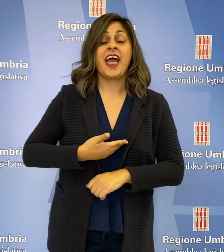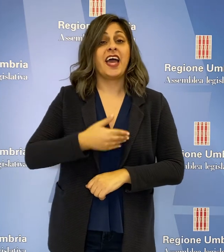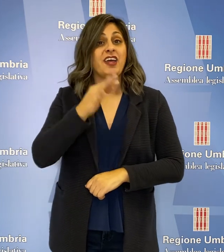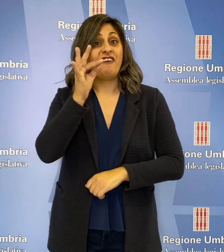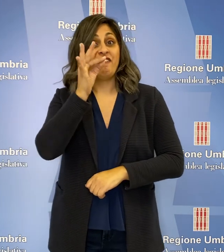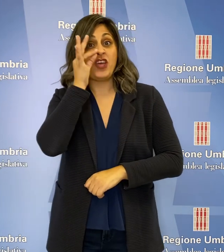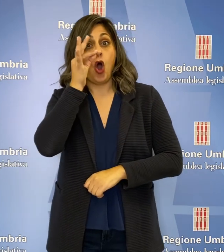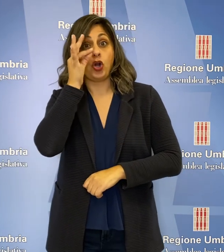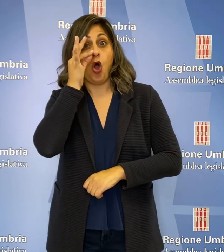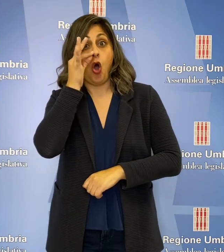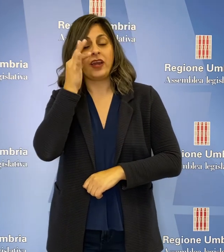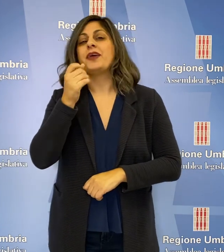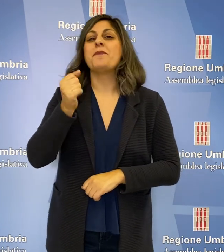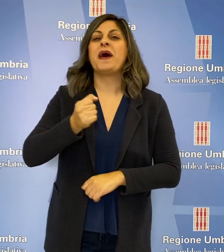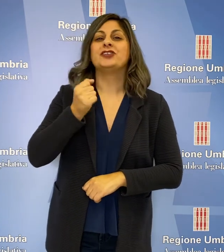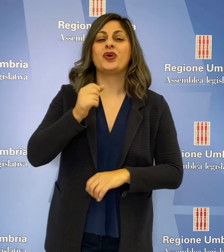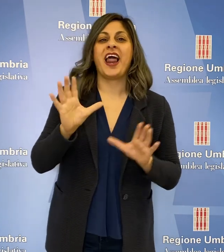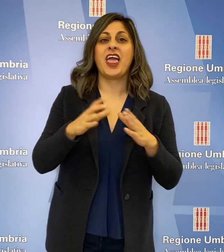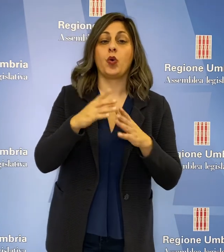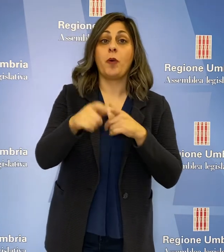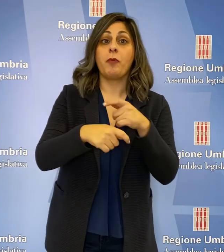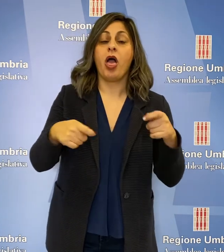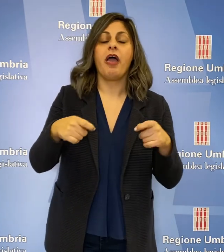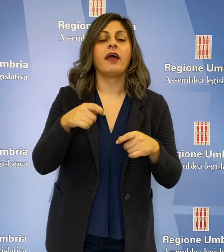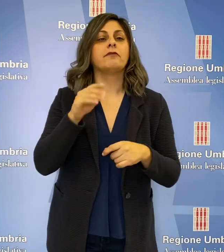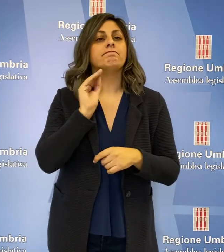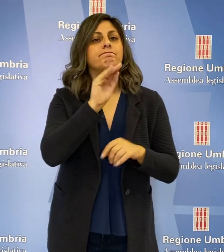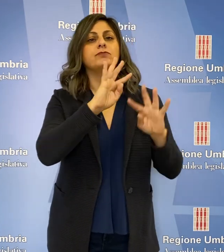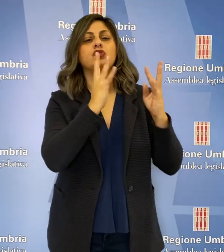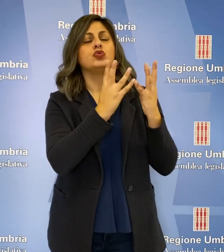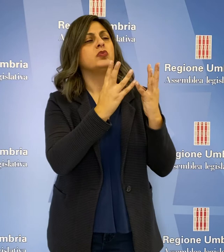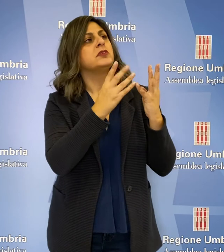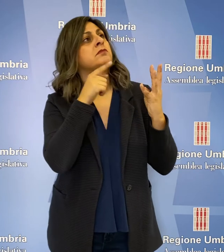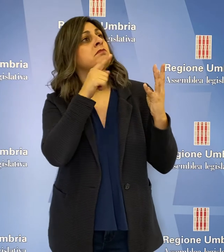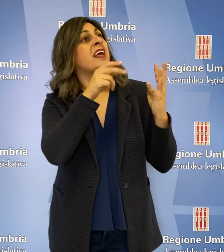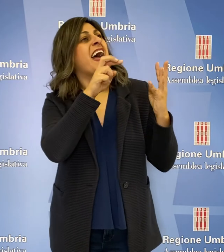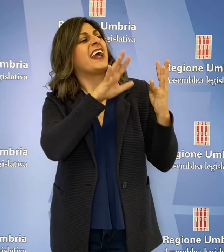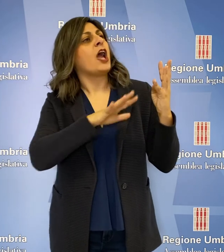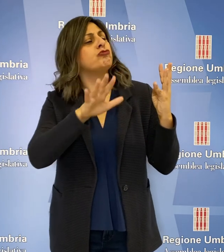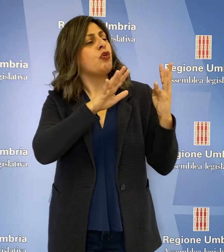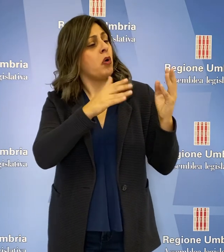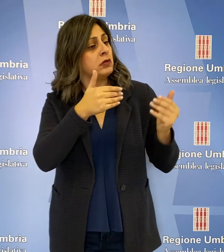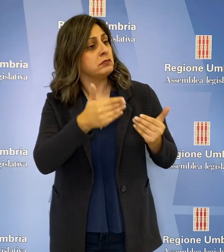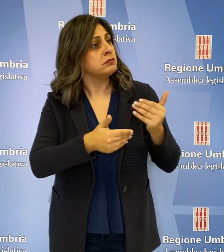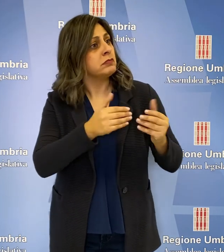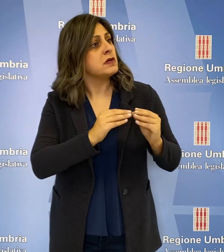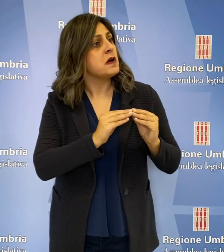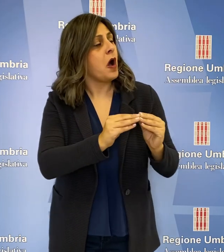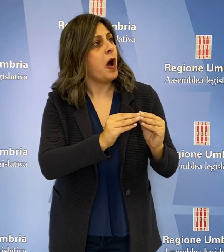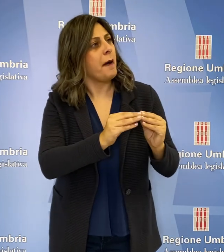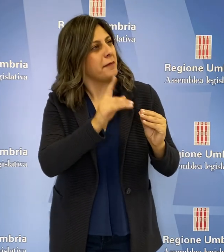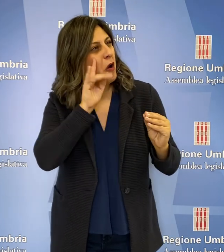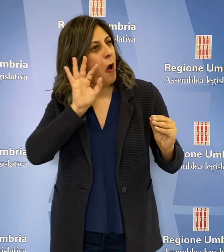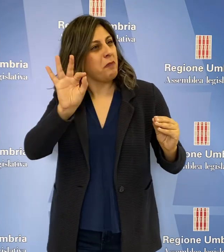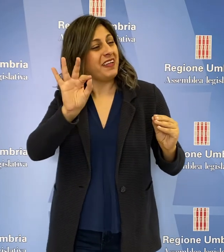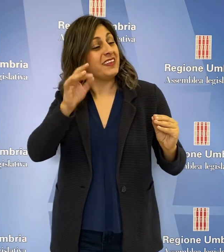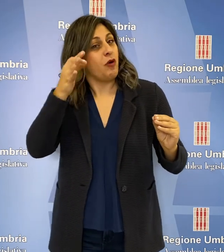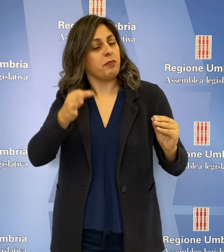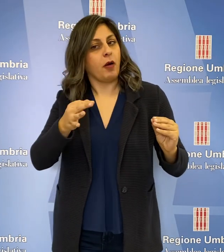e Stefano Pastorelli, gruppo Lega, hanno chiesto alla Giunta quali misure la Regione intende adottare per favorire la